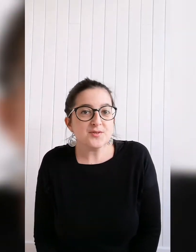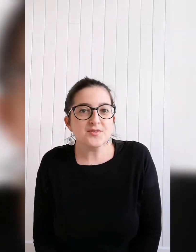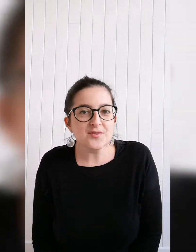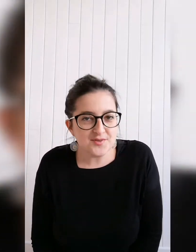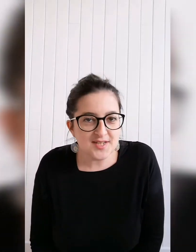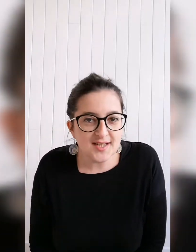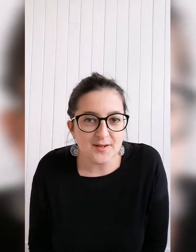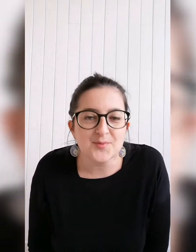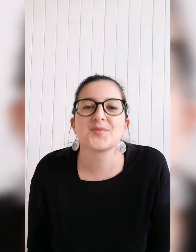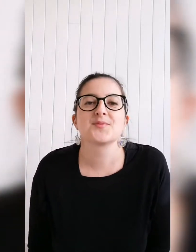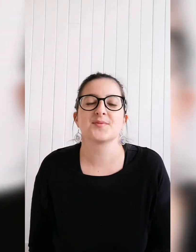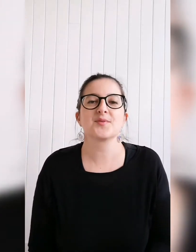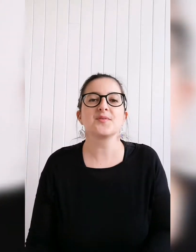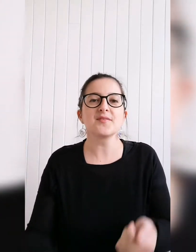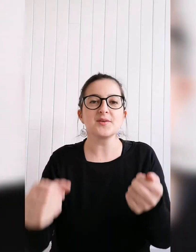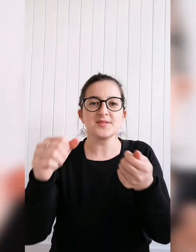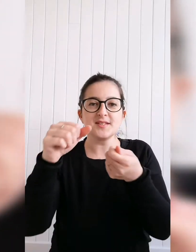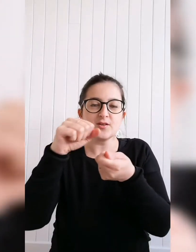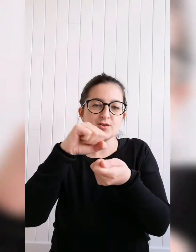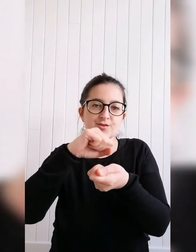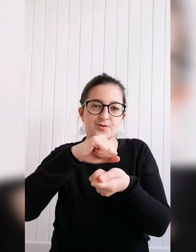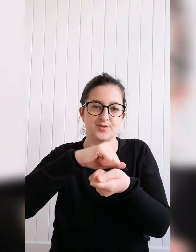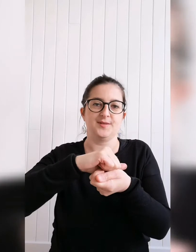changer la couche. Donc on va faire le signe changer.